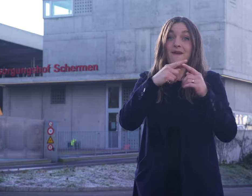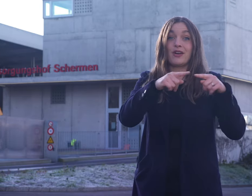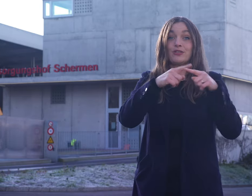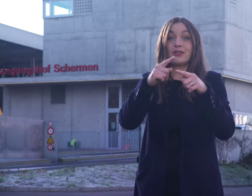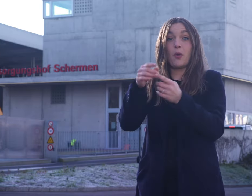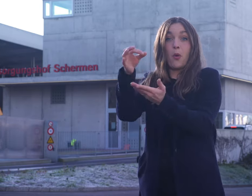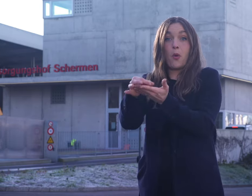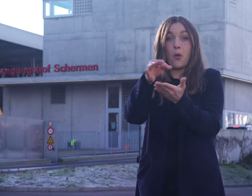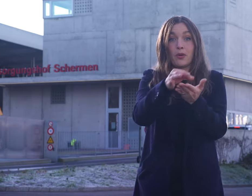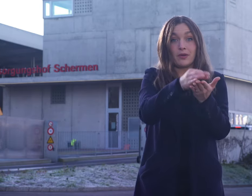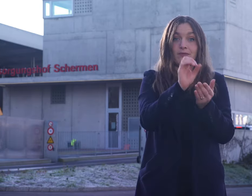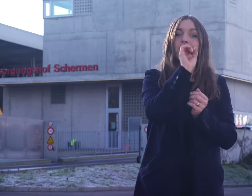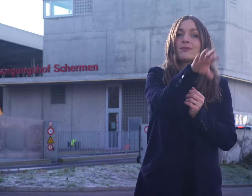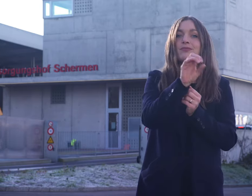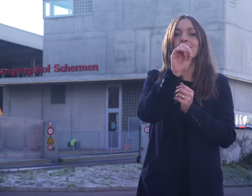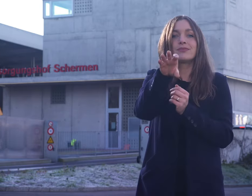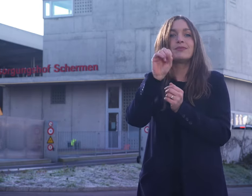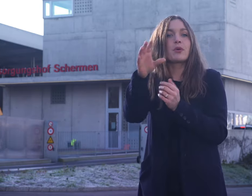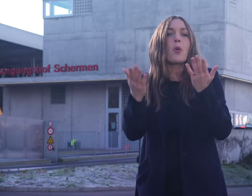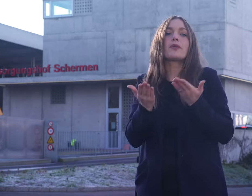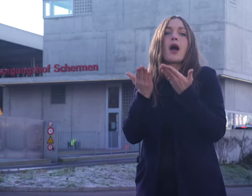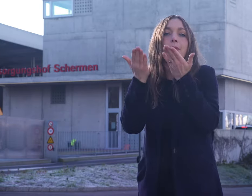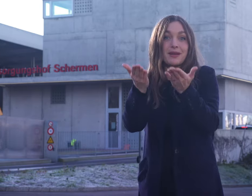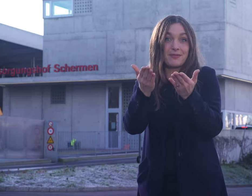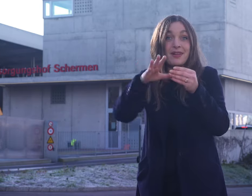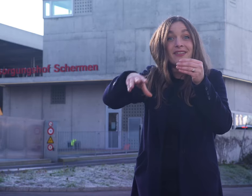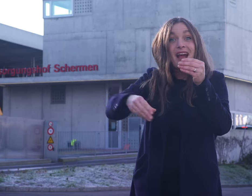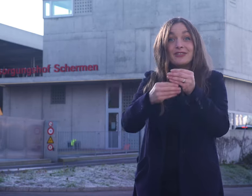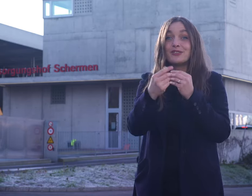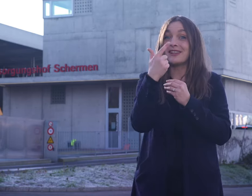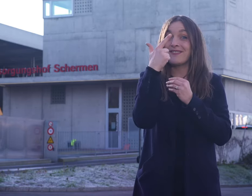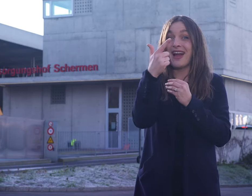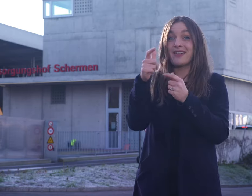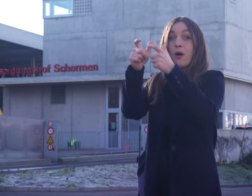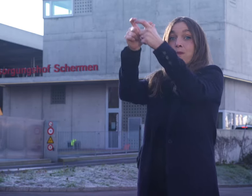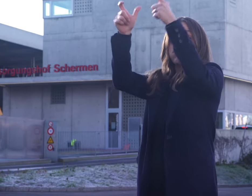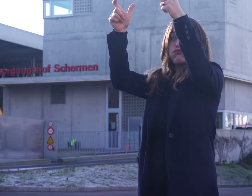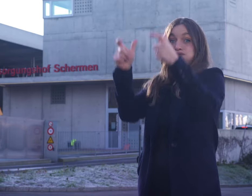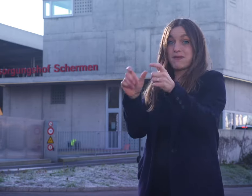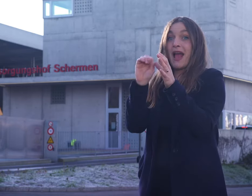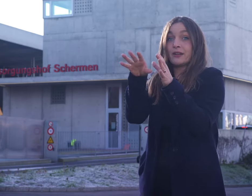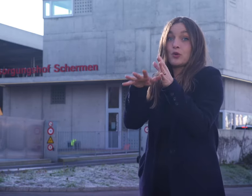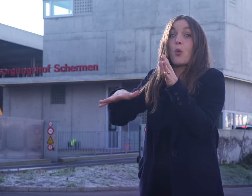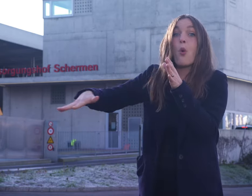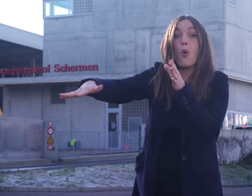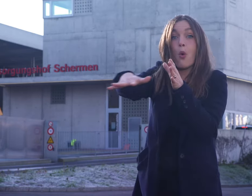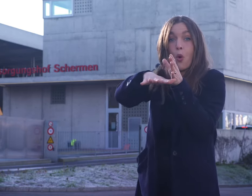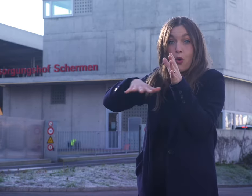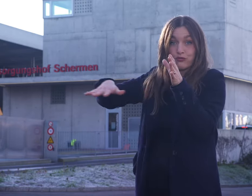Es gibt verschiedene Entsorgungsorte, wo Abfall entsorgt oder abgegeben werden kann. Dazu gehören